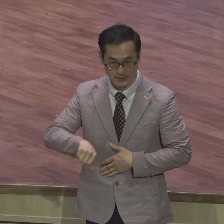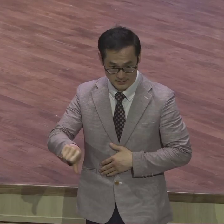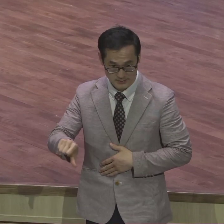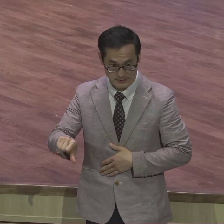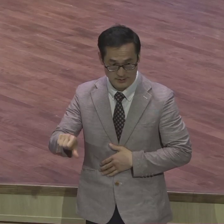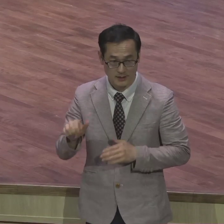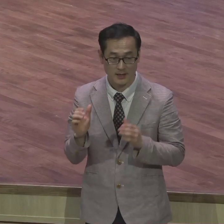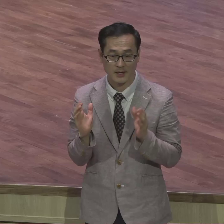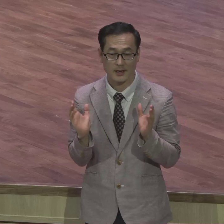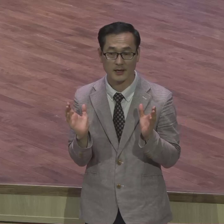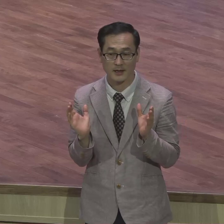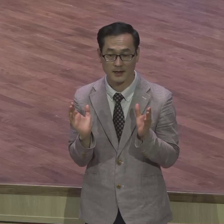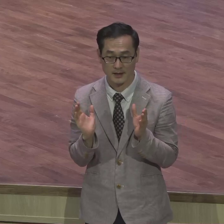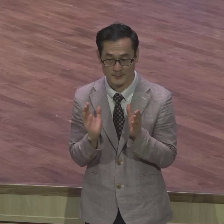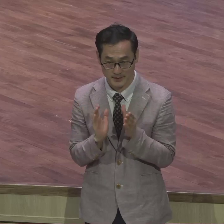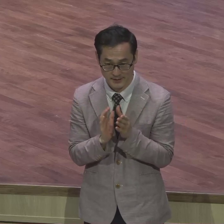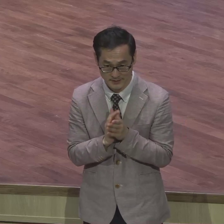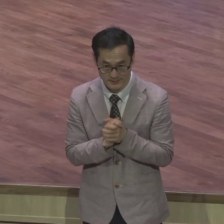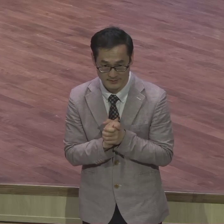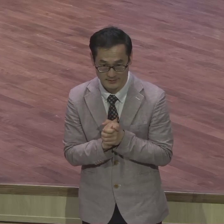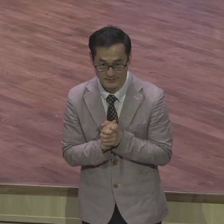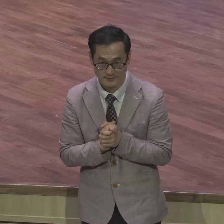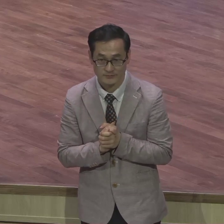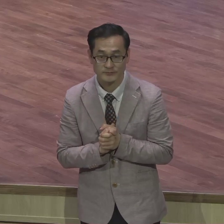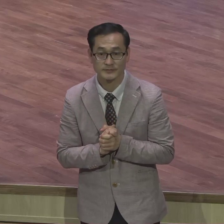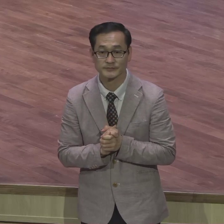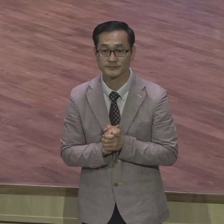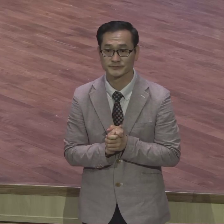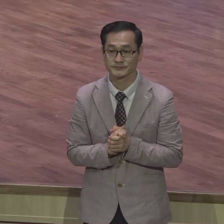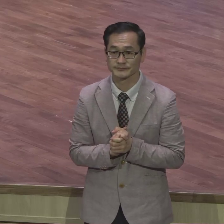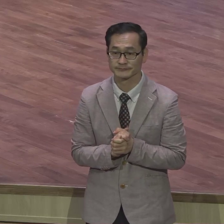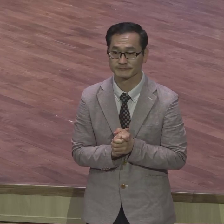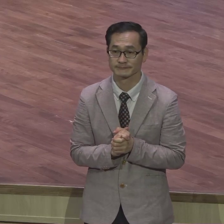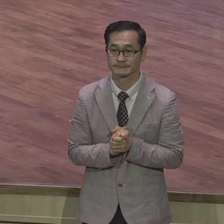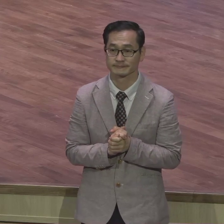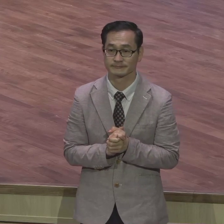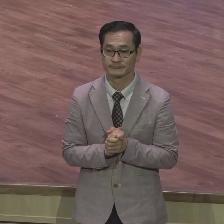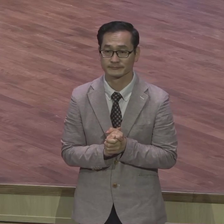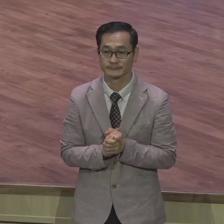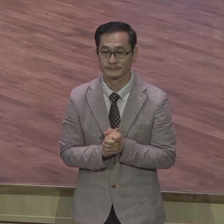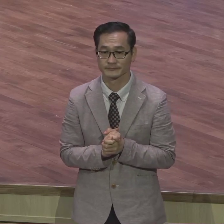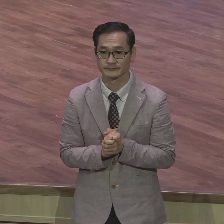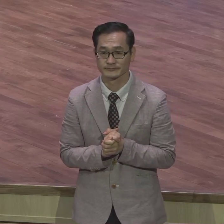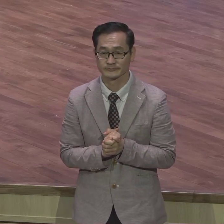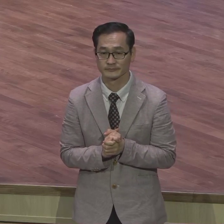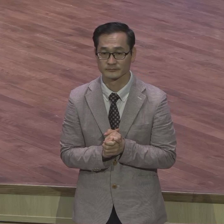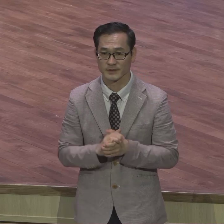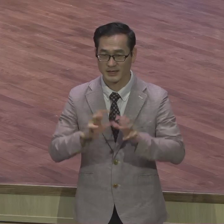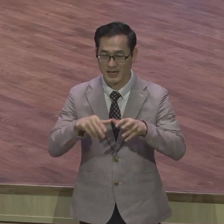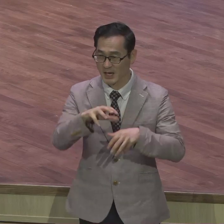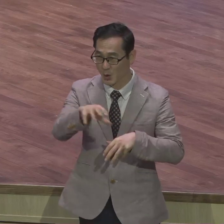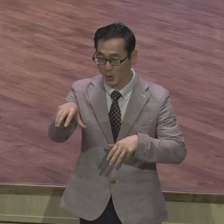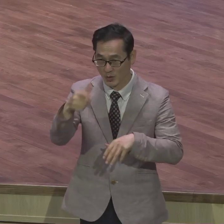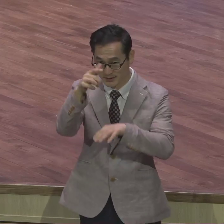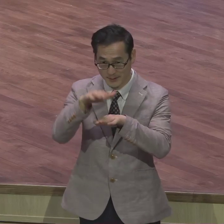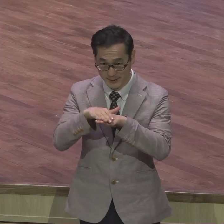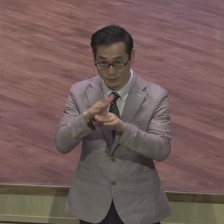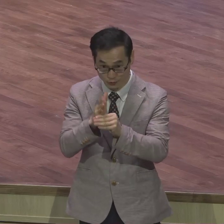아들이십니다 아멘 지금 같이 예배하신 걸 같이 다 예배를 드리고 있는데 서로 인사합시다 성도님은